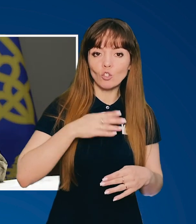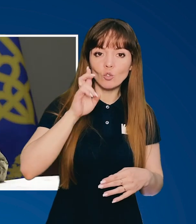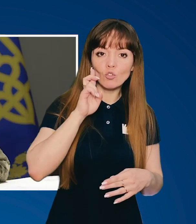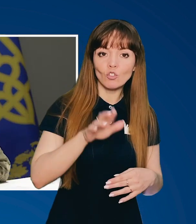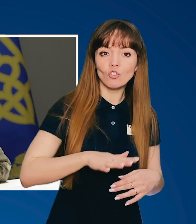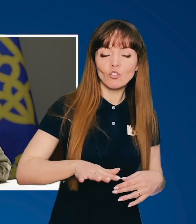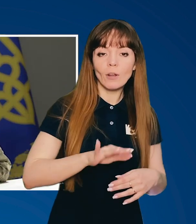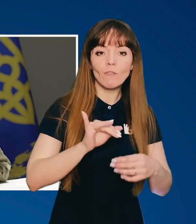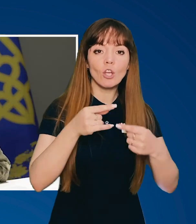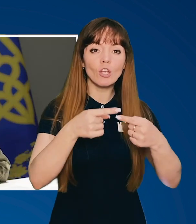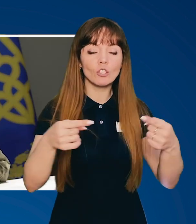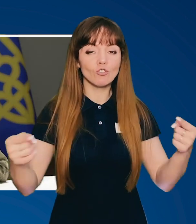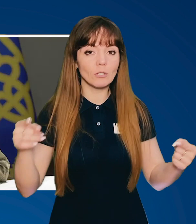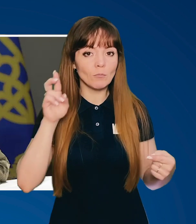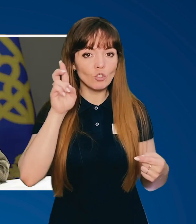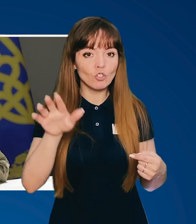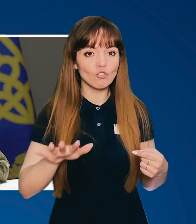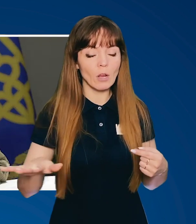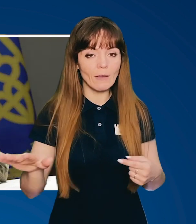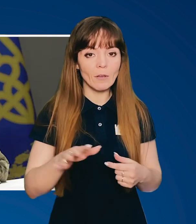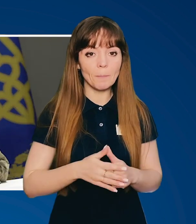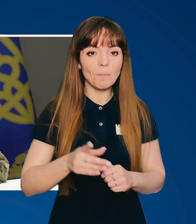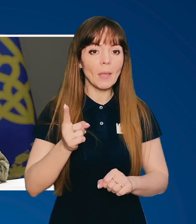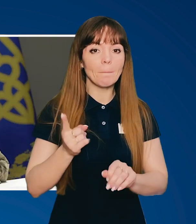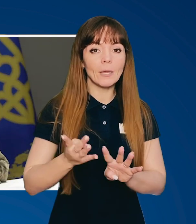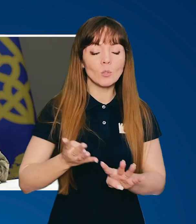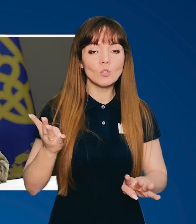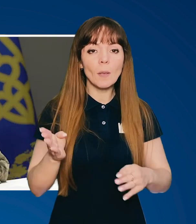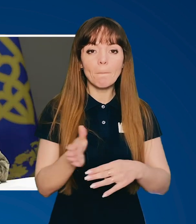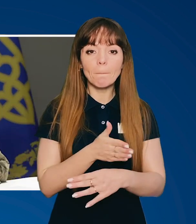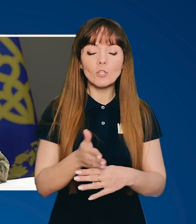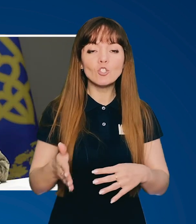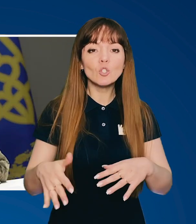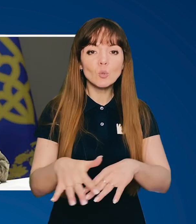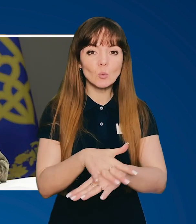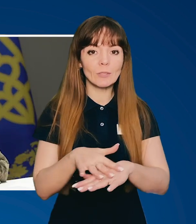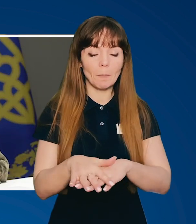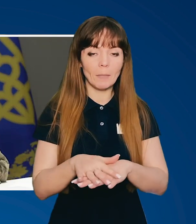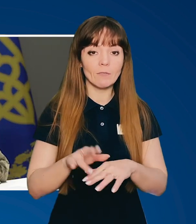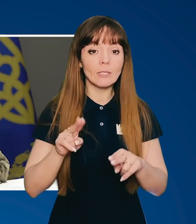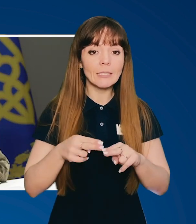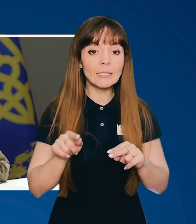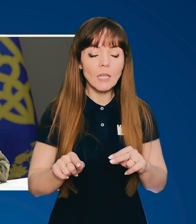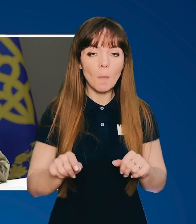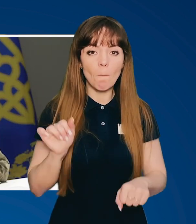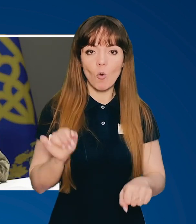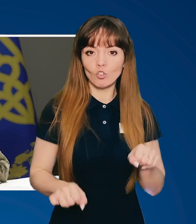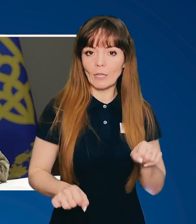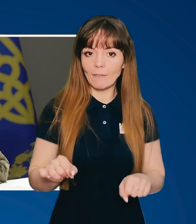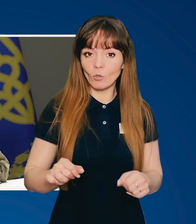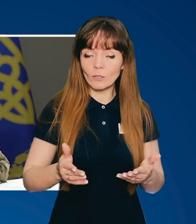нашою державою і іншими державами. Передусім між суспільством. Це можливості.